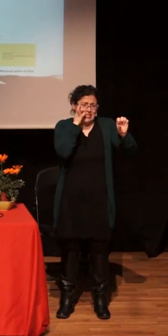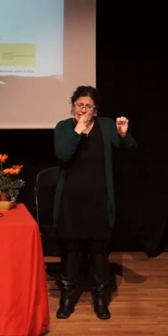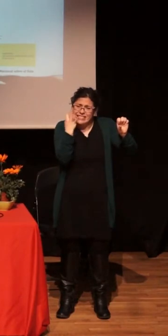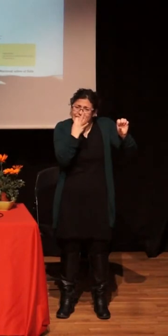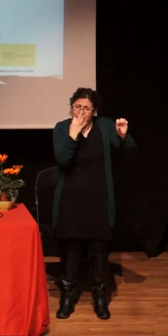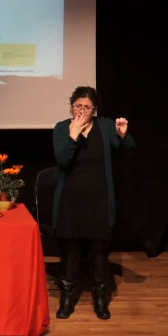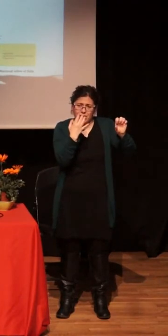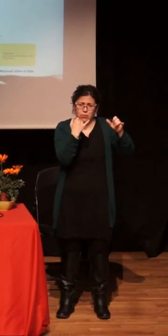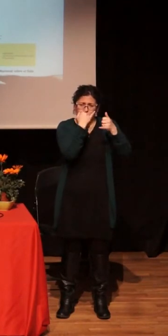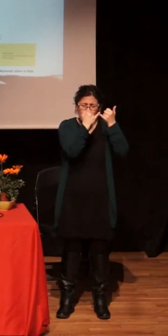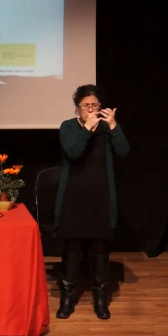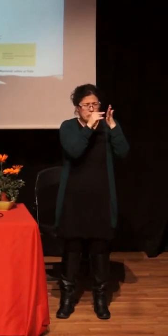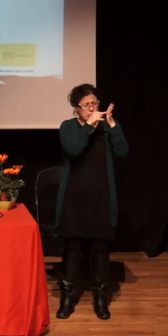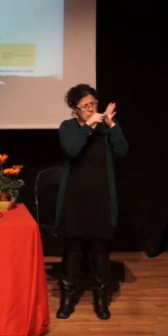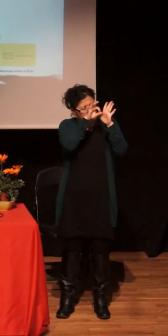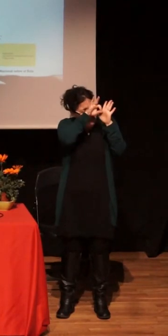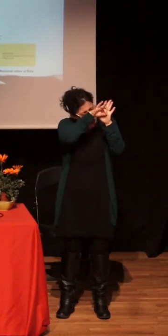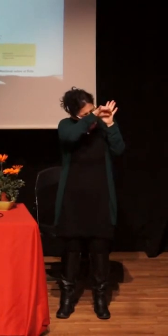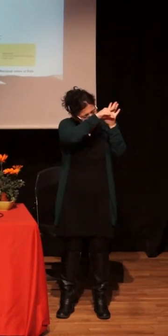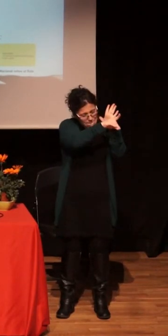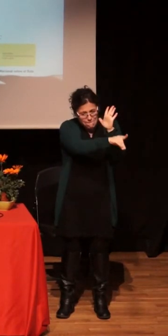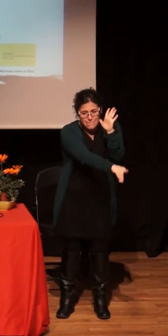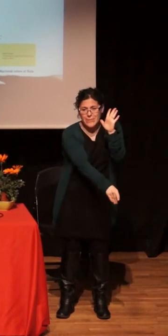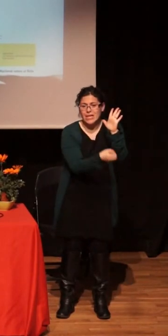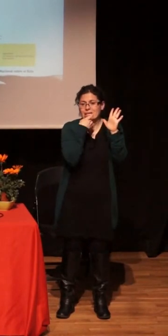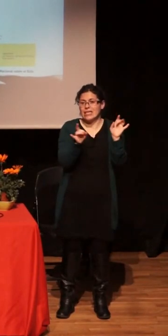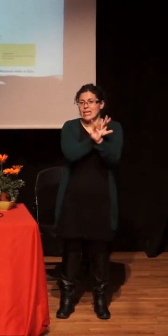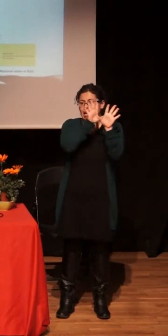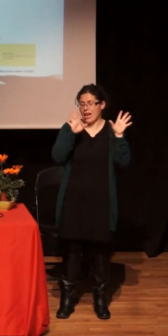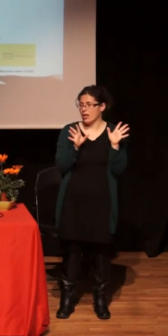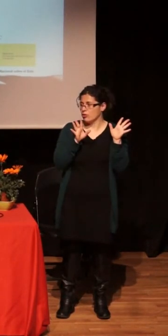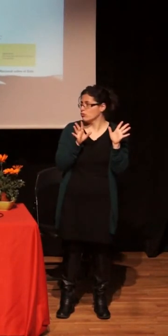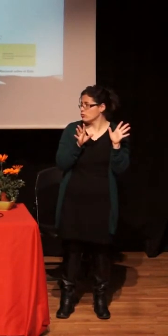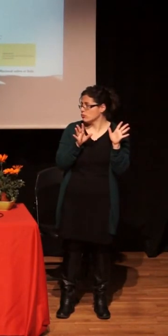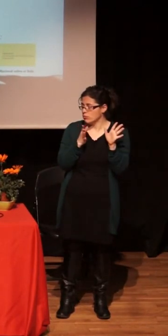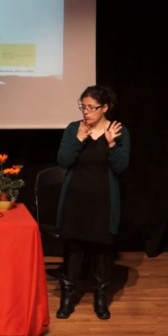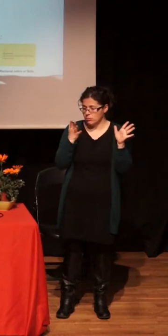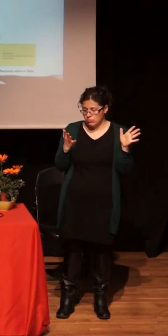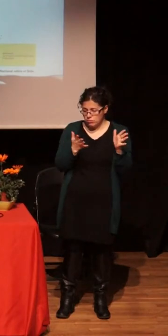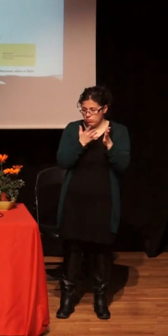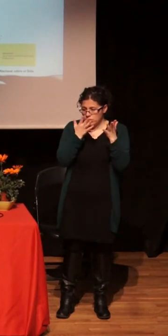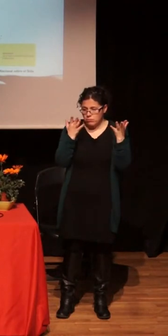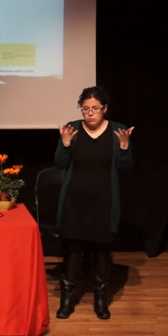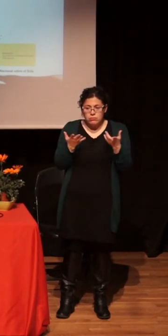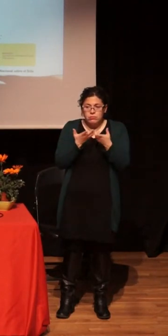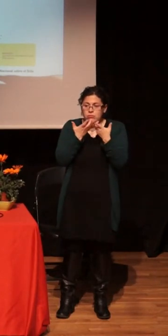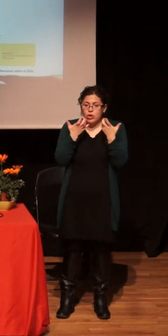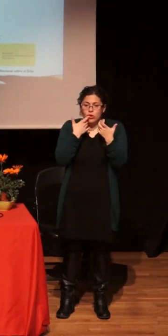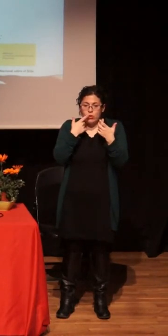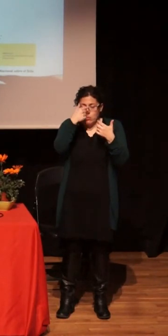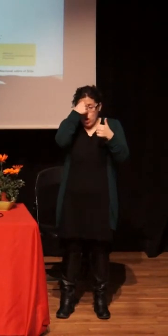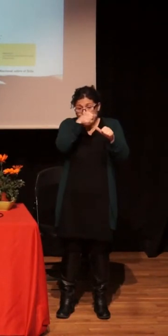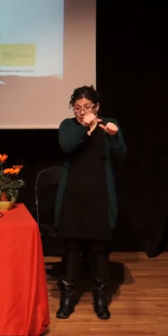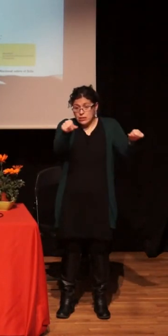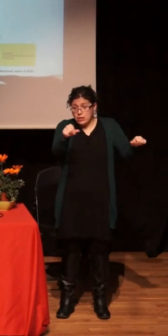ahí es muy difícil encajar a no ser que… Pues eso, reducción del estigma. Ya lo tenemos arreglado.